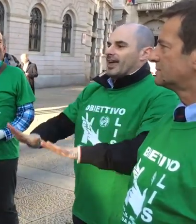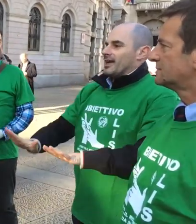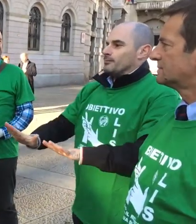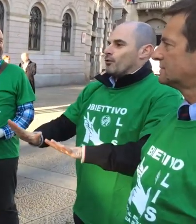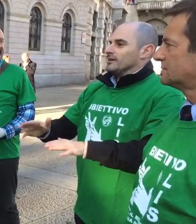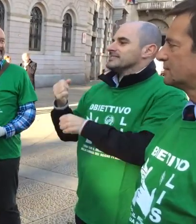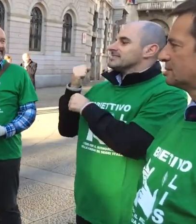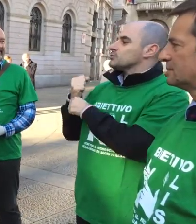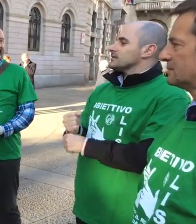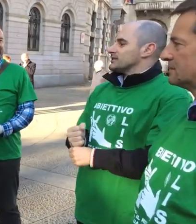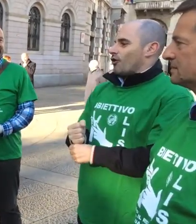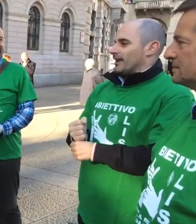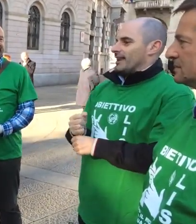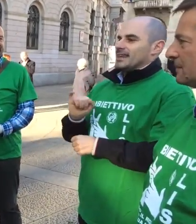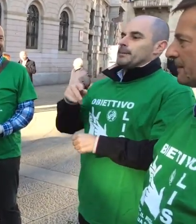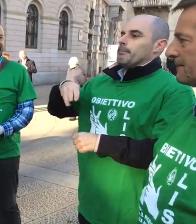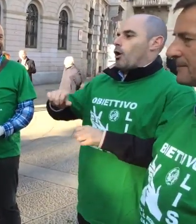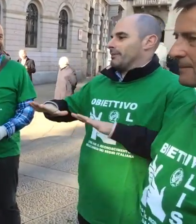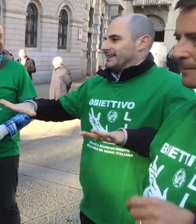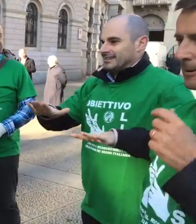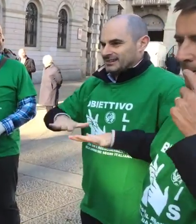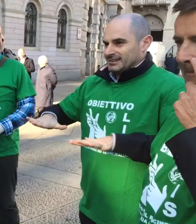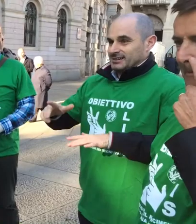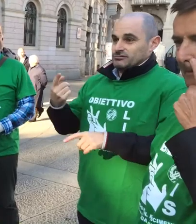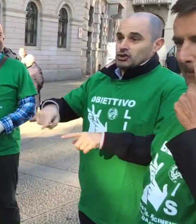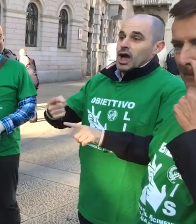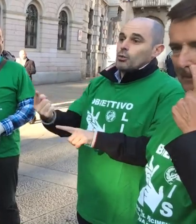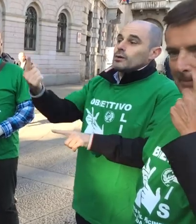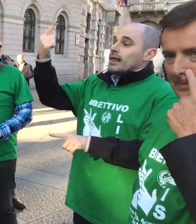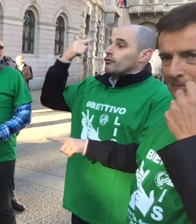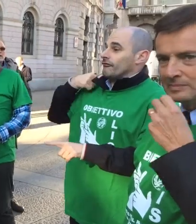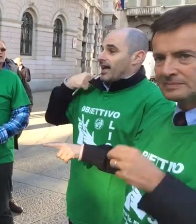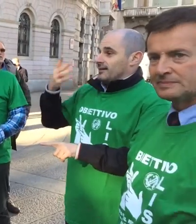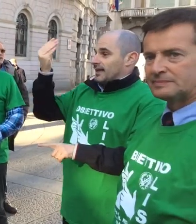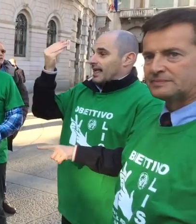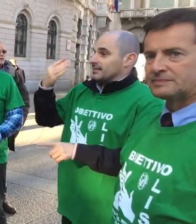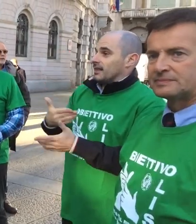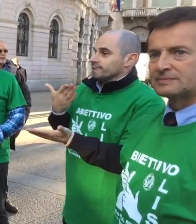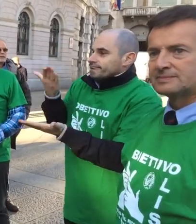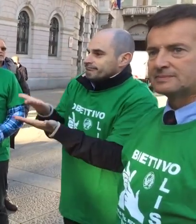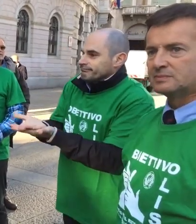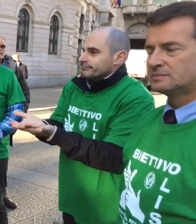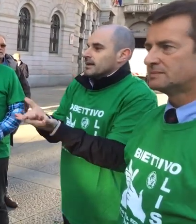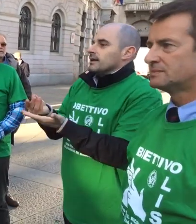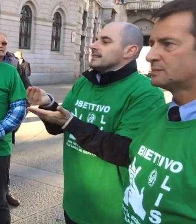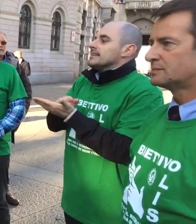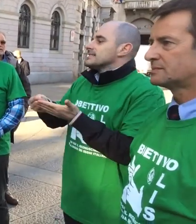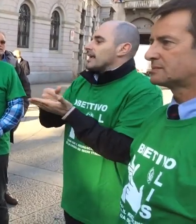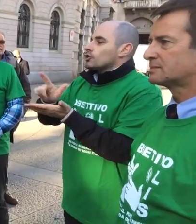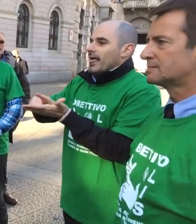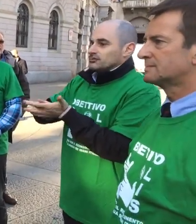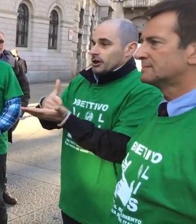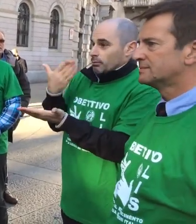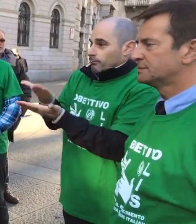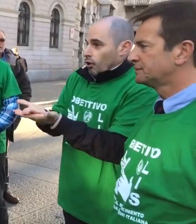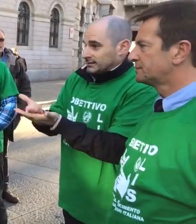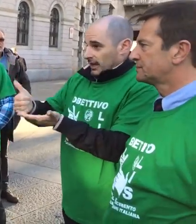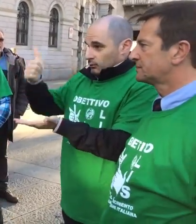si sia fermata a livello istituzionale. Già un anno fa l'Ensa aveva proposto il disegno di